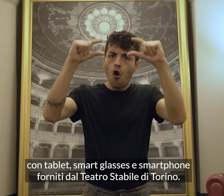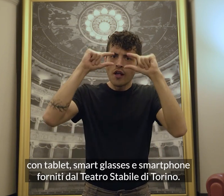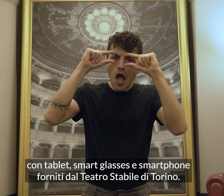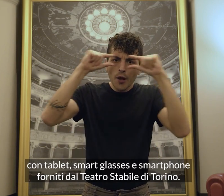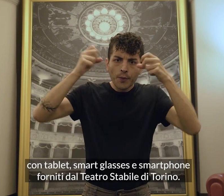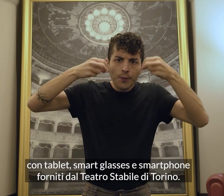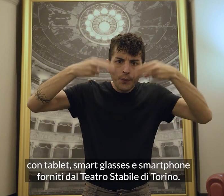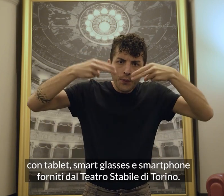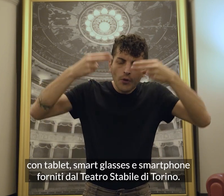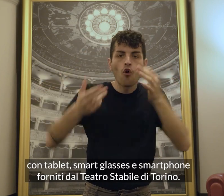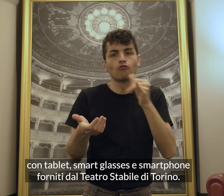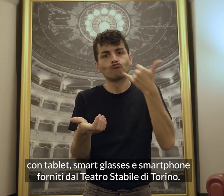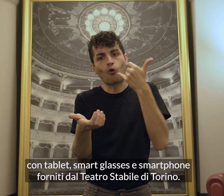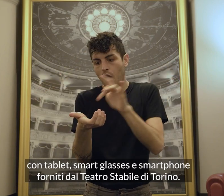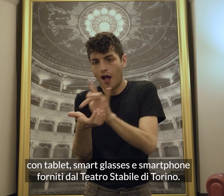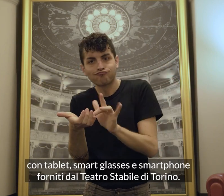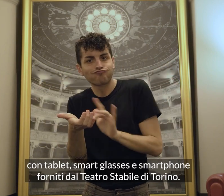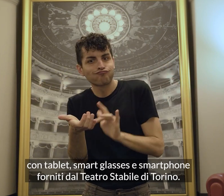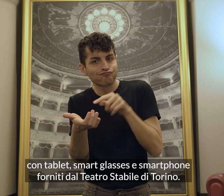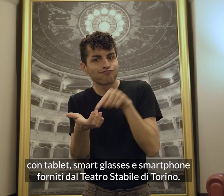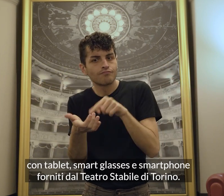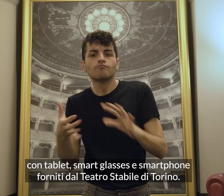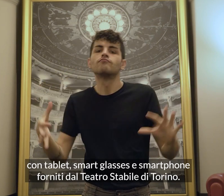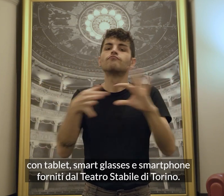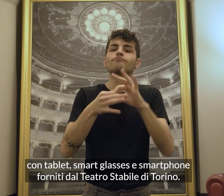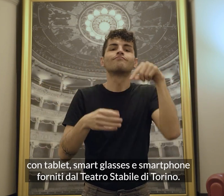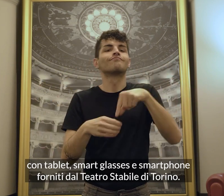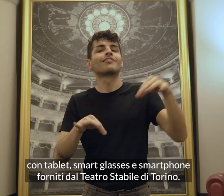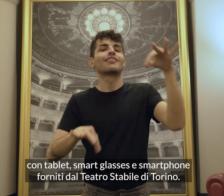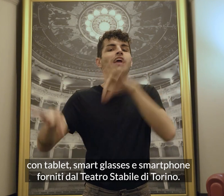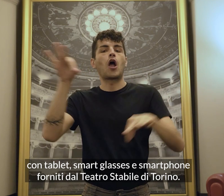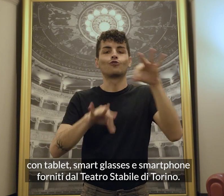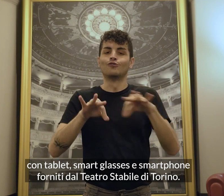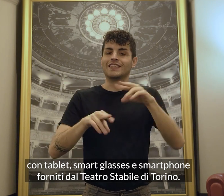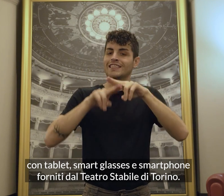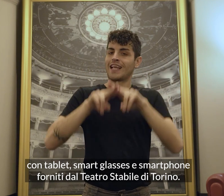tablet, smart glasses e smartphone forniti dal Teatro Stabile di Torino.